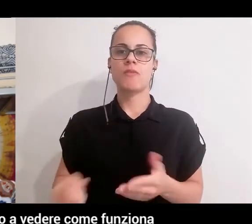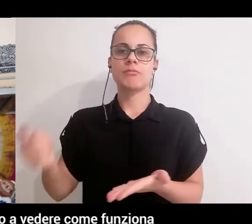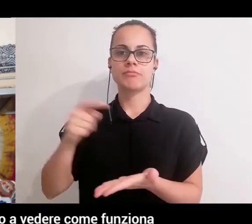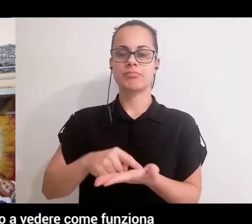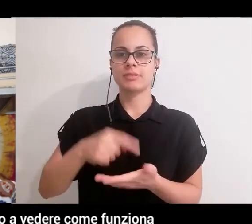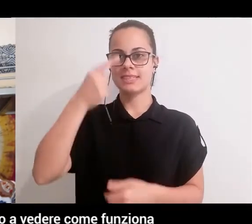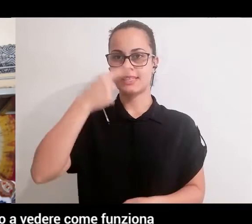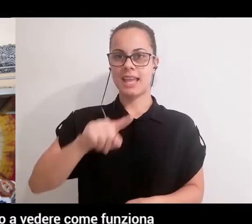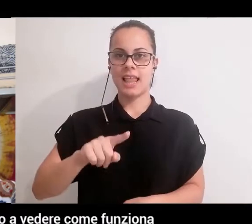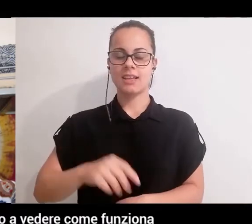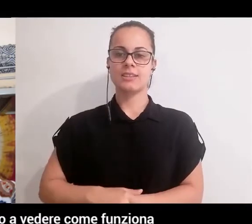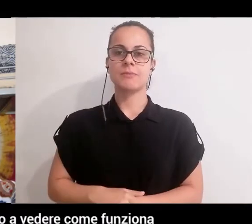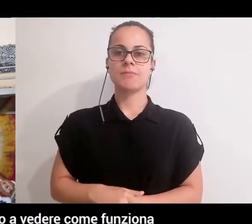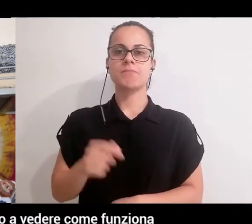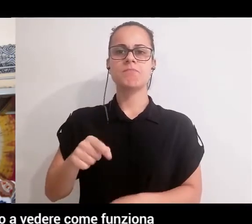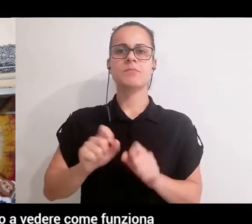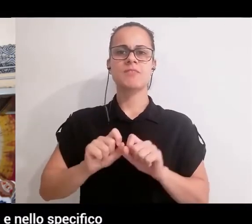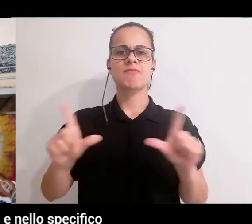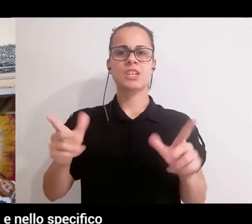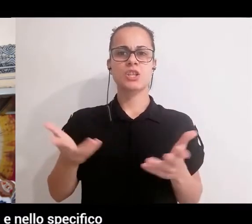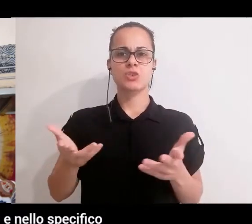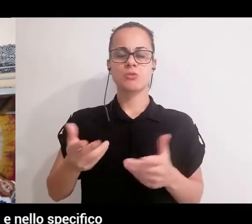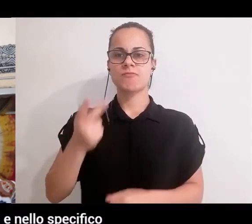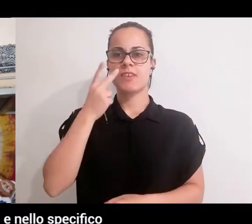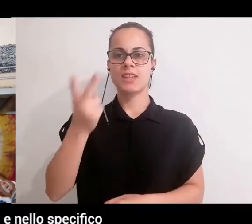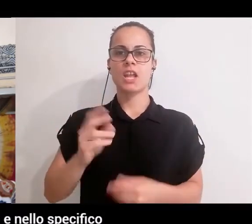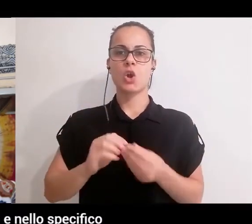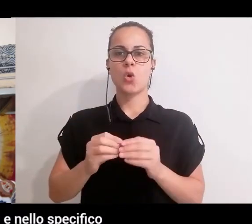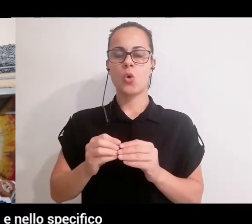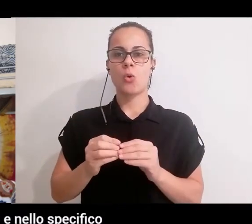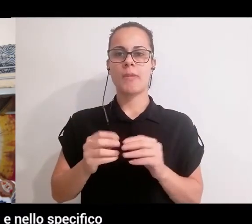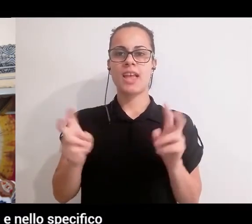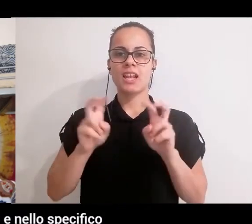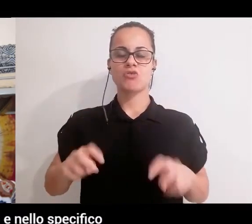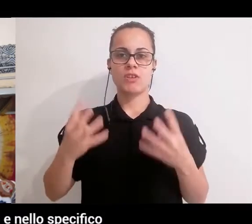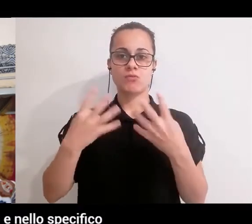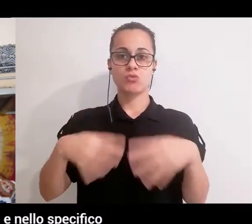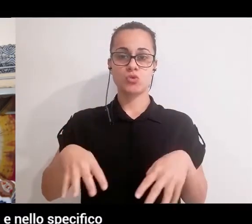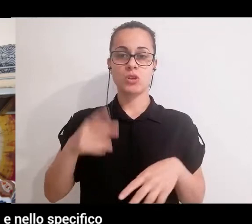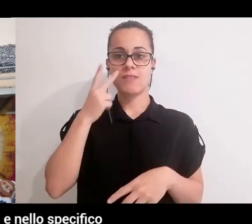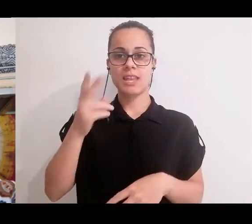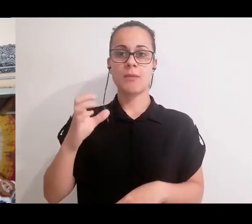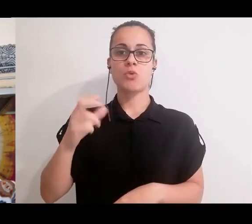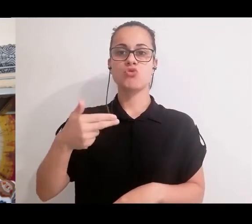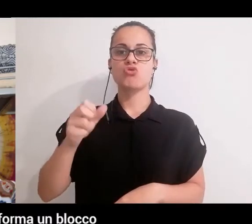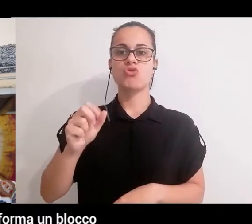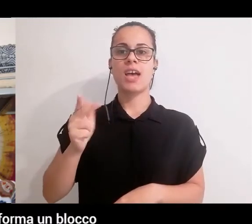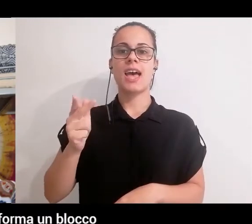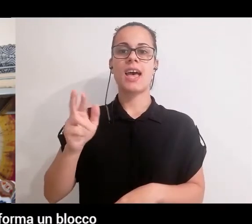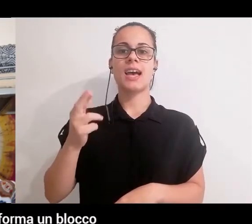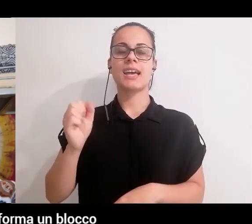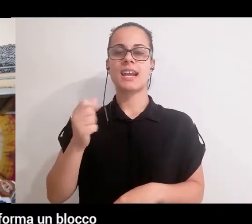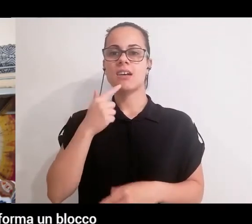E qua, durante questo video, andremo a vedere come funziona l'energia, il sistema energetico dei chakra, nello specifico andremo a parlare